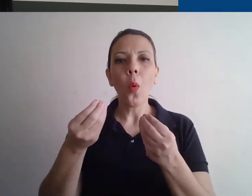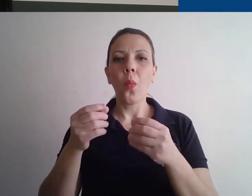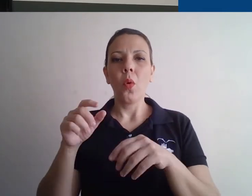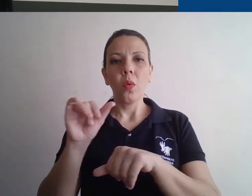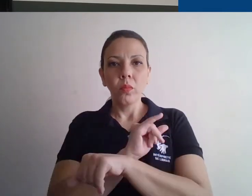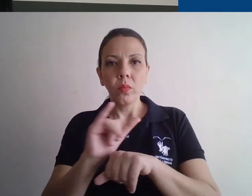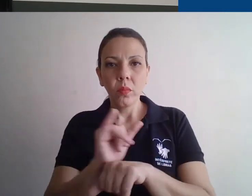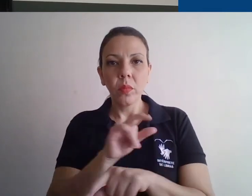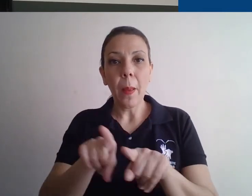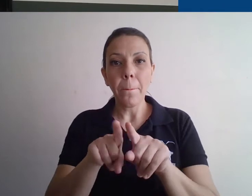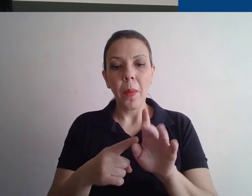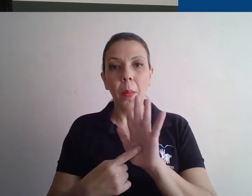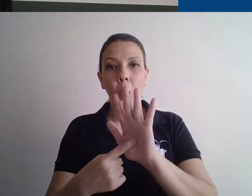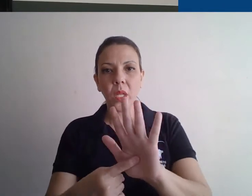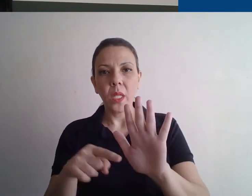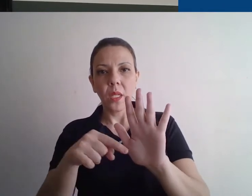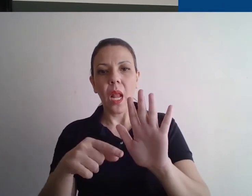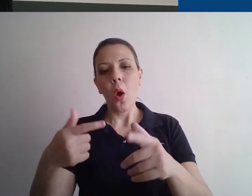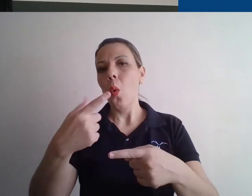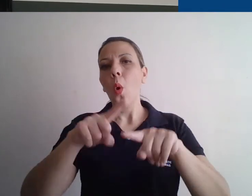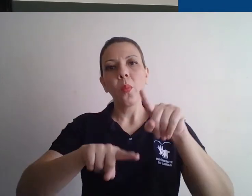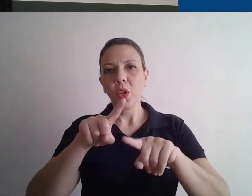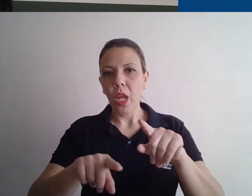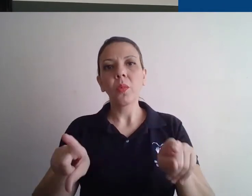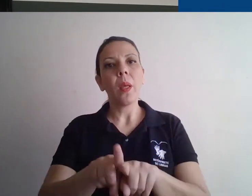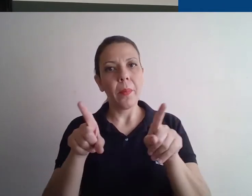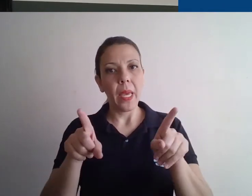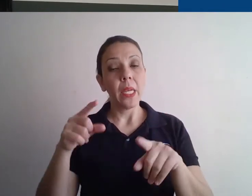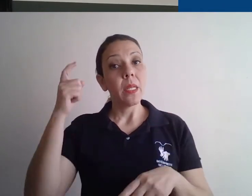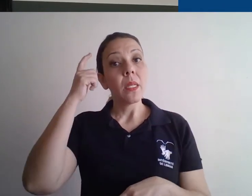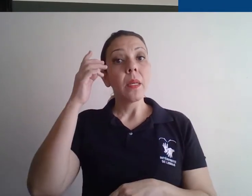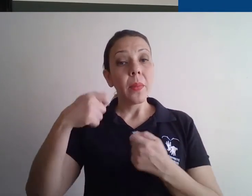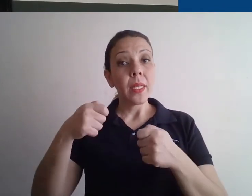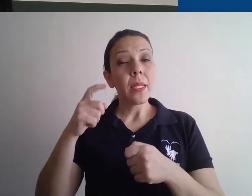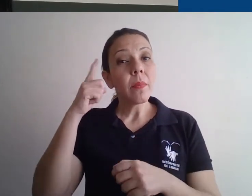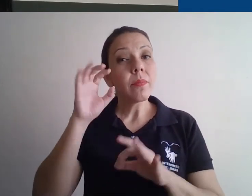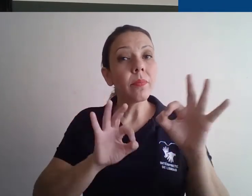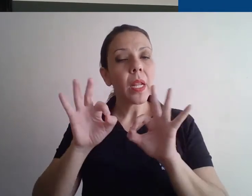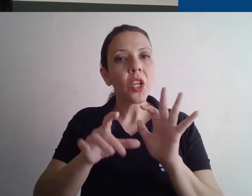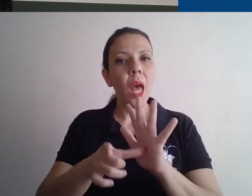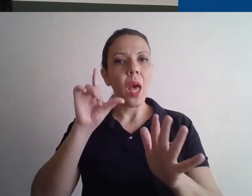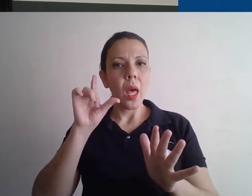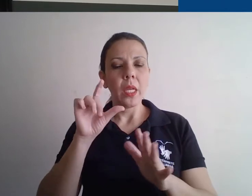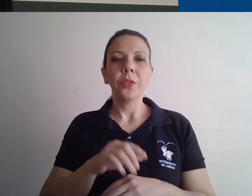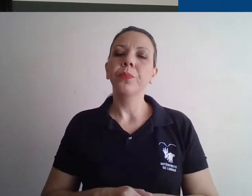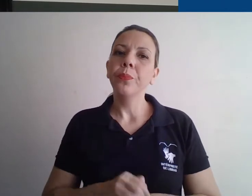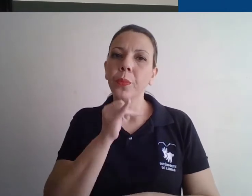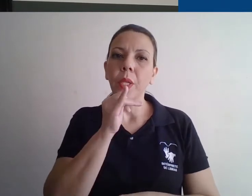possível, ou a coisa que você estiver tentando mostrar. Então, com essa ideia base por trás, se você tiver que gravar à noite, for um único